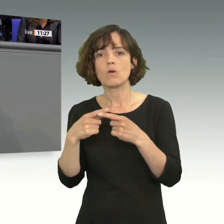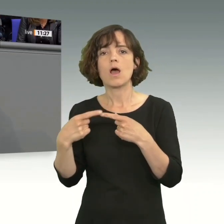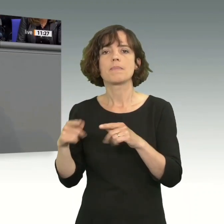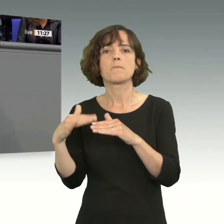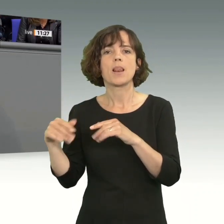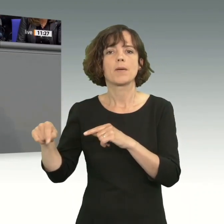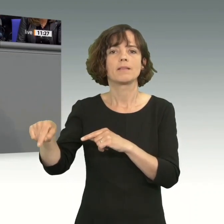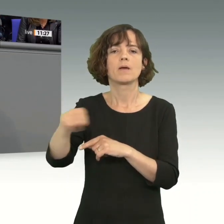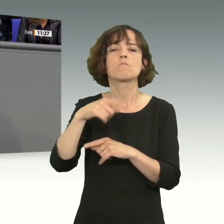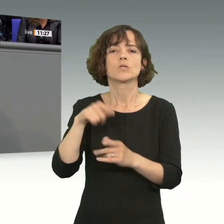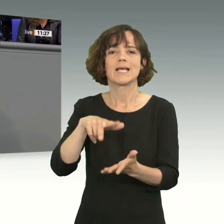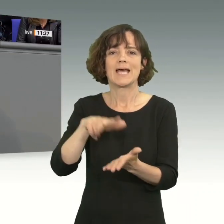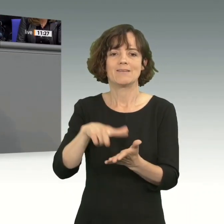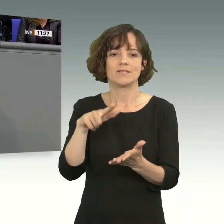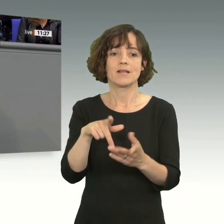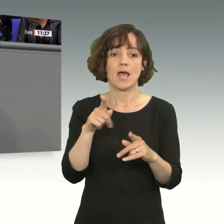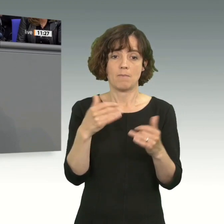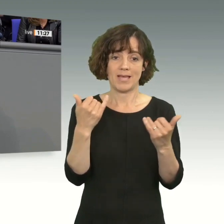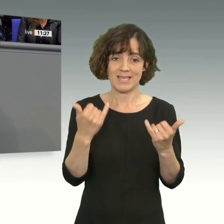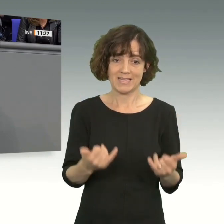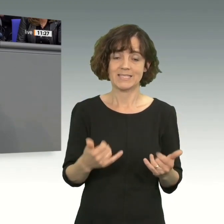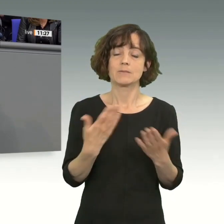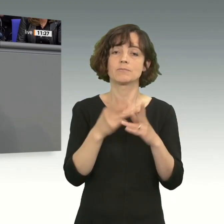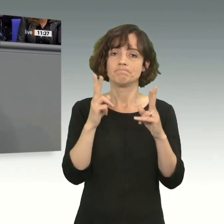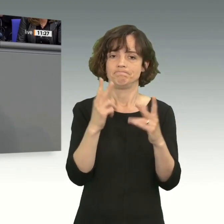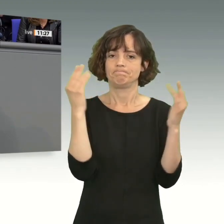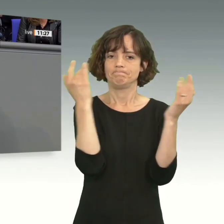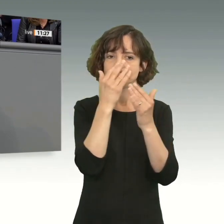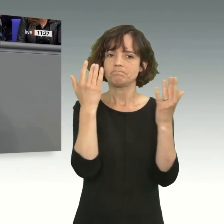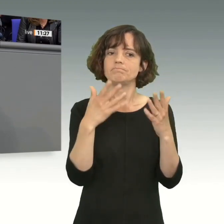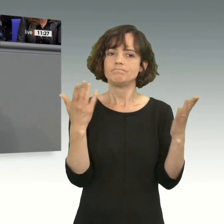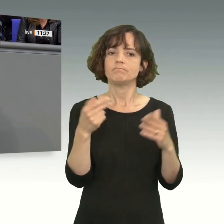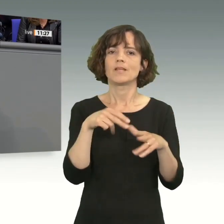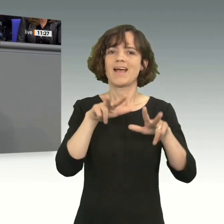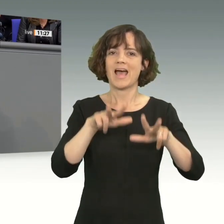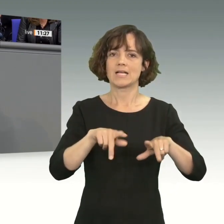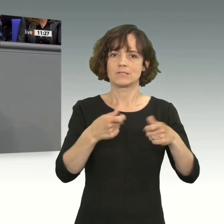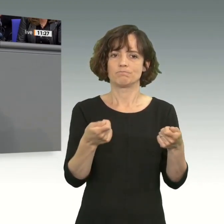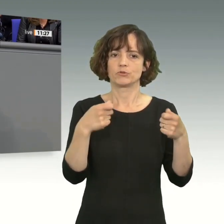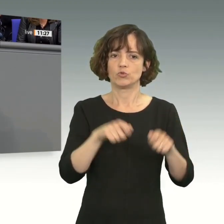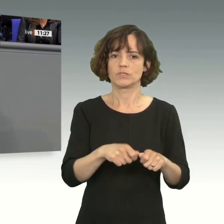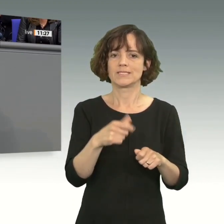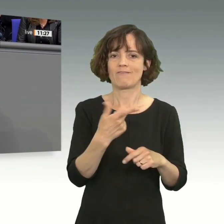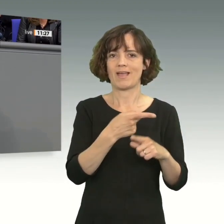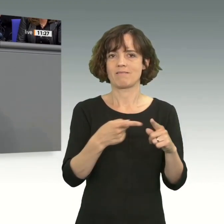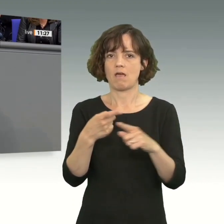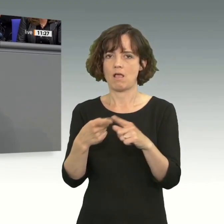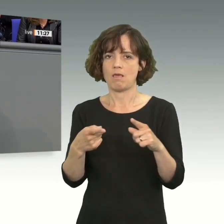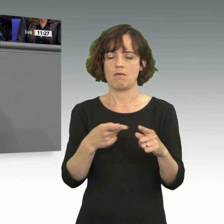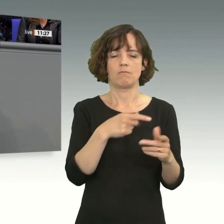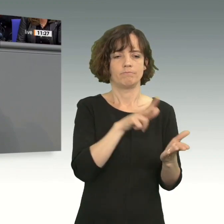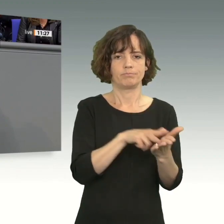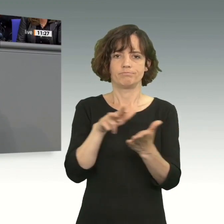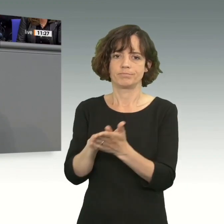zwingend ratifizieren müssen. Aber in der Tat gibt es jetzt Überlegungen, einen Ratsbeschluss in zwei Teilen zu verabschieden.